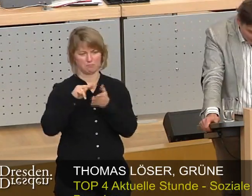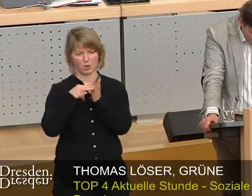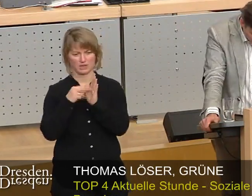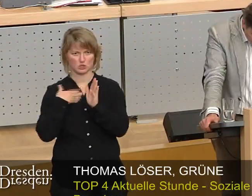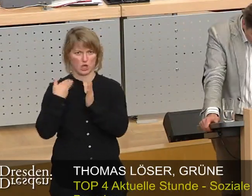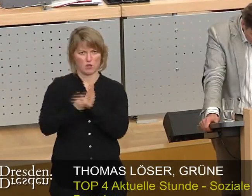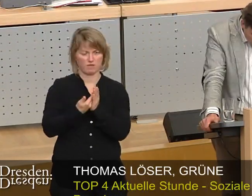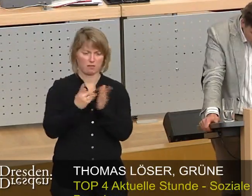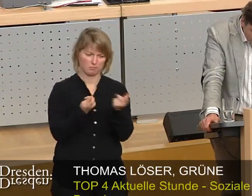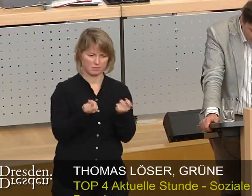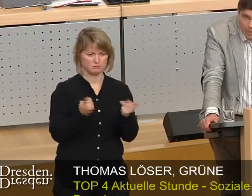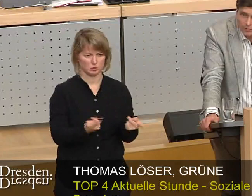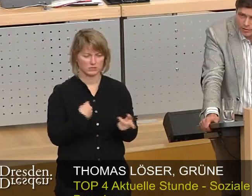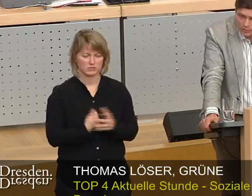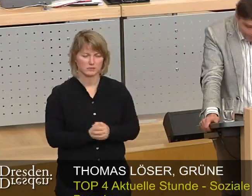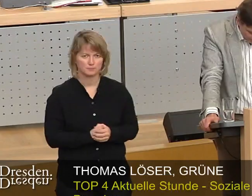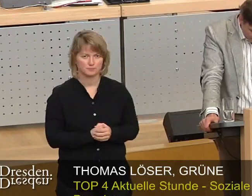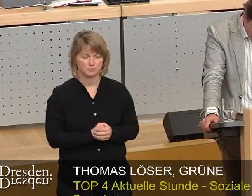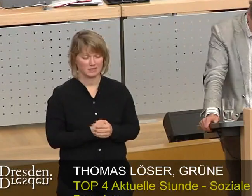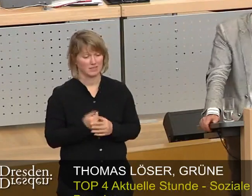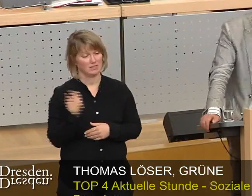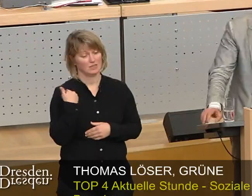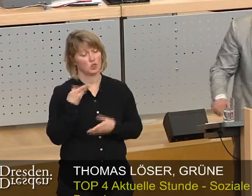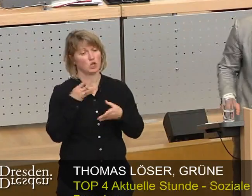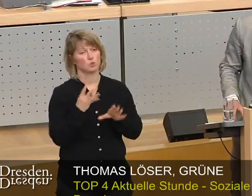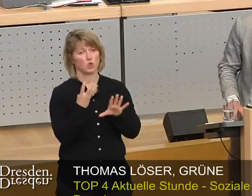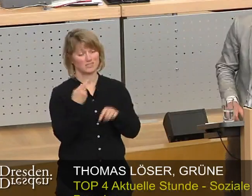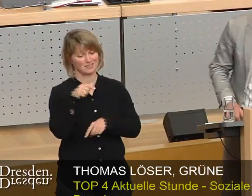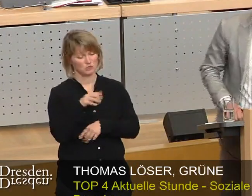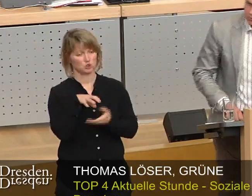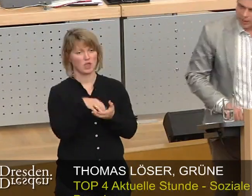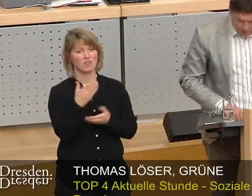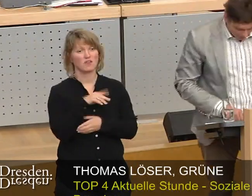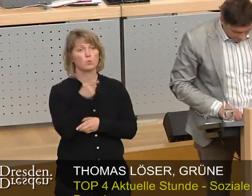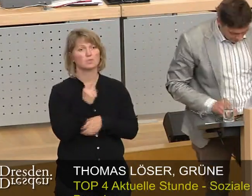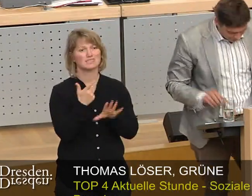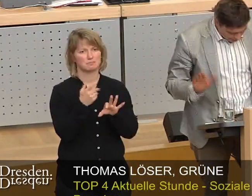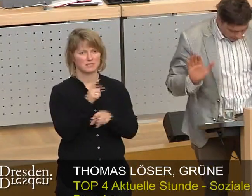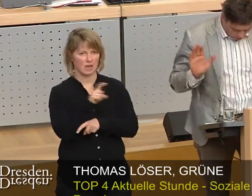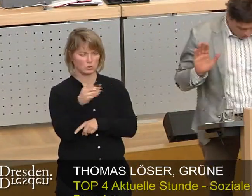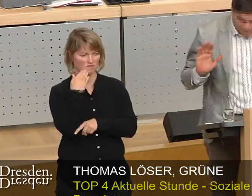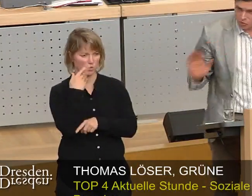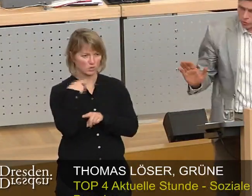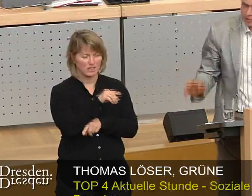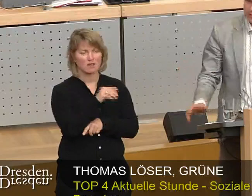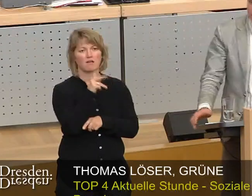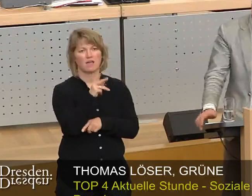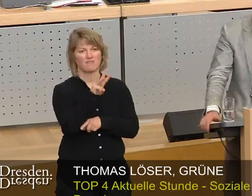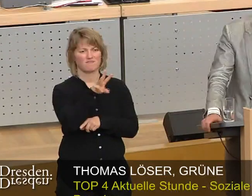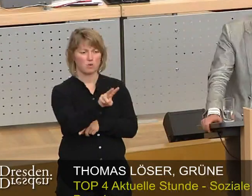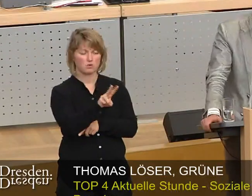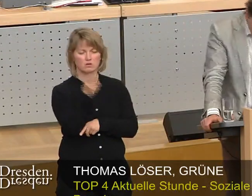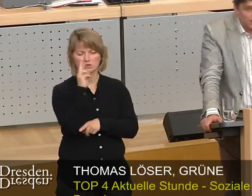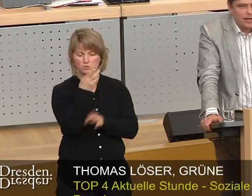Aufgabe. Ich will noch einmal kurz sagen, 1990 hatte diese Stadt 170.000 Wohnungen bei der KWV. Viele in ganz schlechtem Zustand.